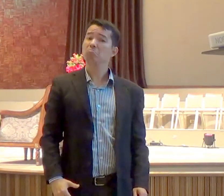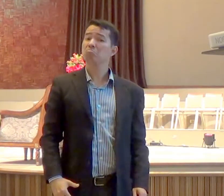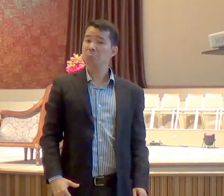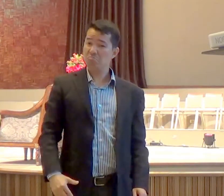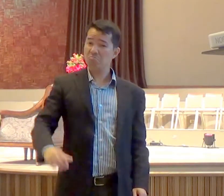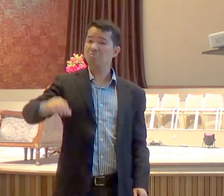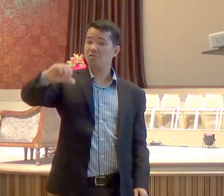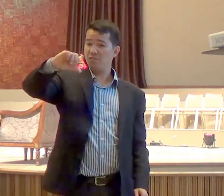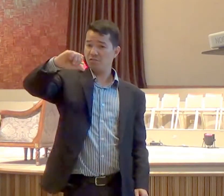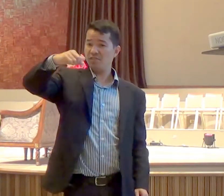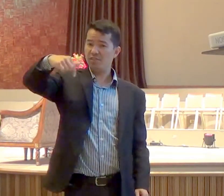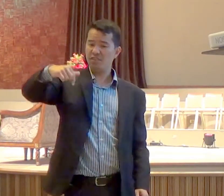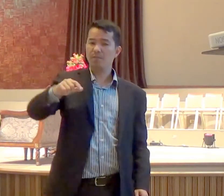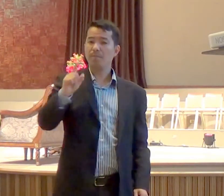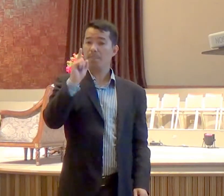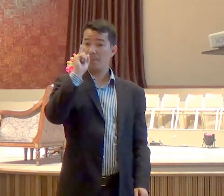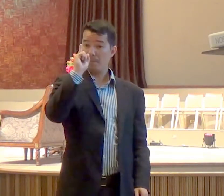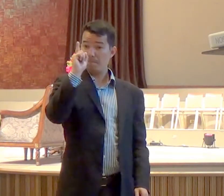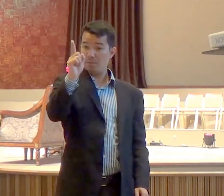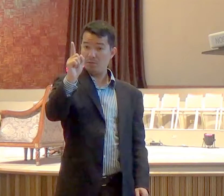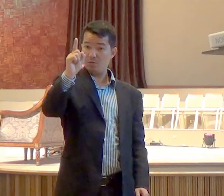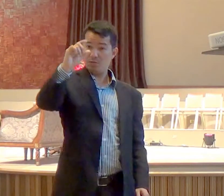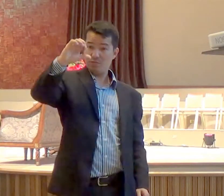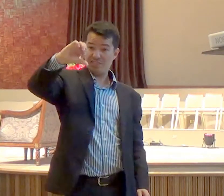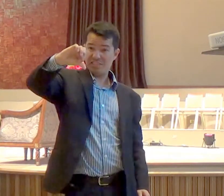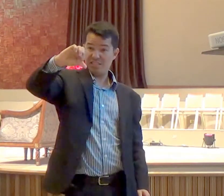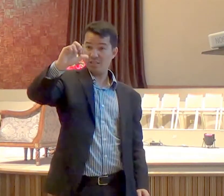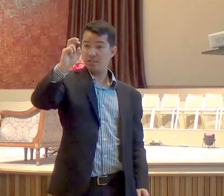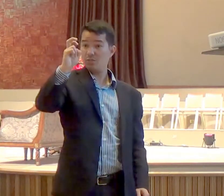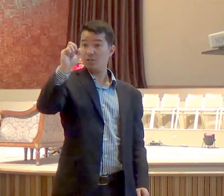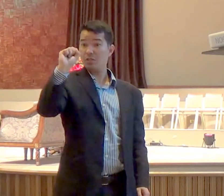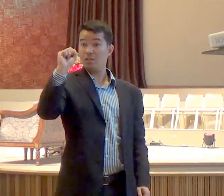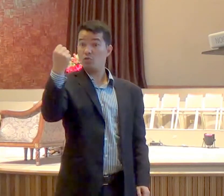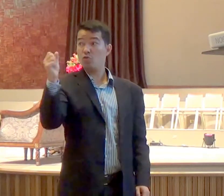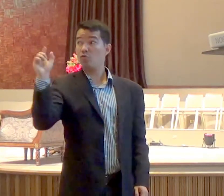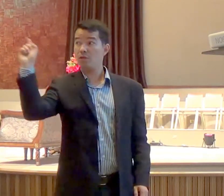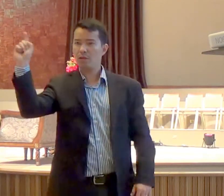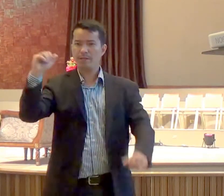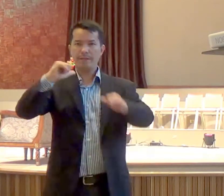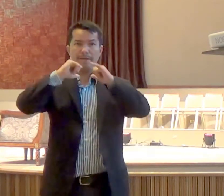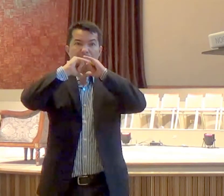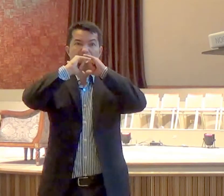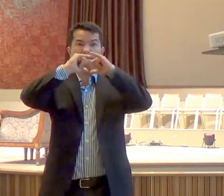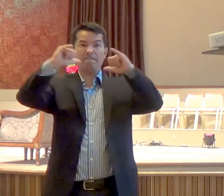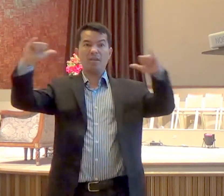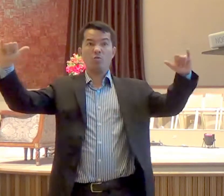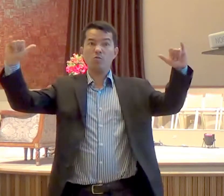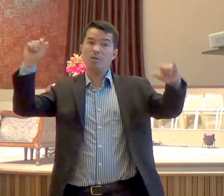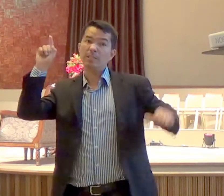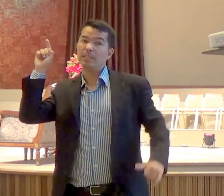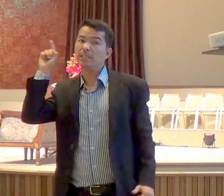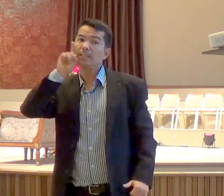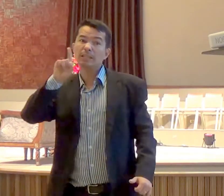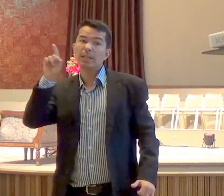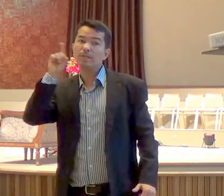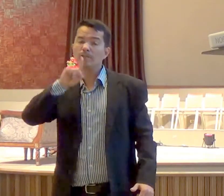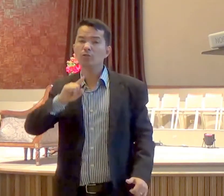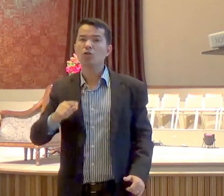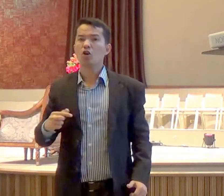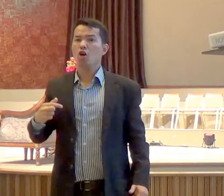em mil novecentos cinquenta e oito, ele disse em alto e bom som, para a América, para o seu país, ele disse, eu digo a vocês,